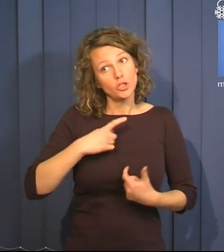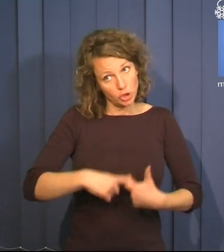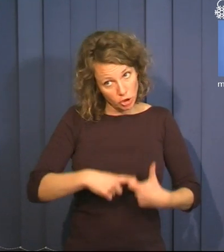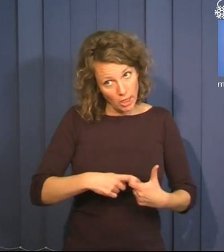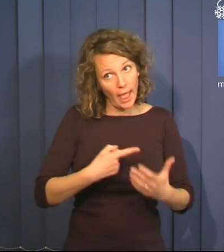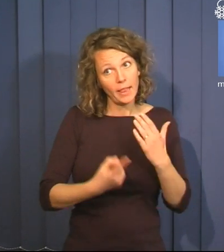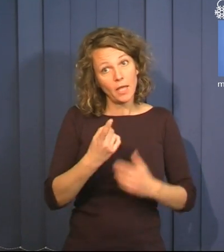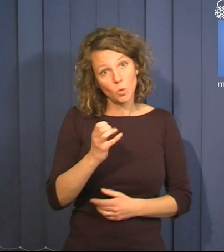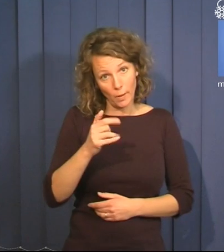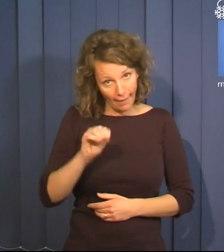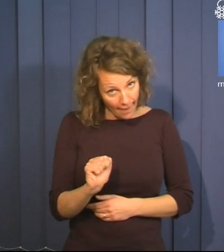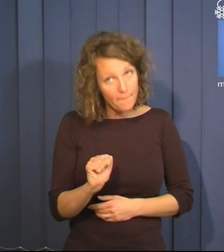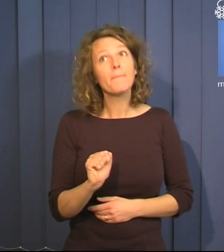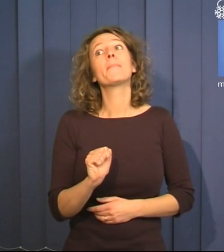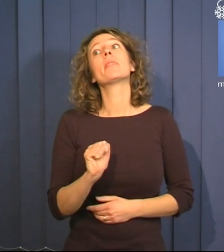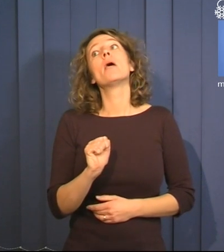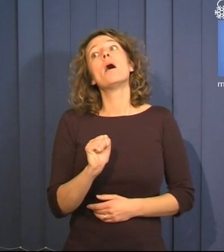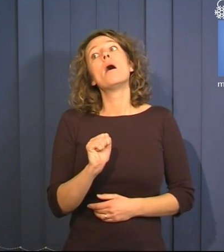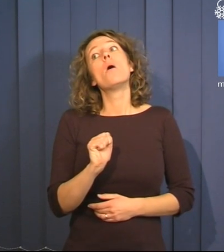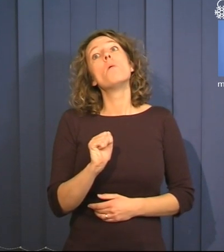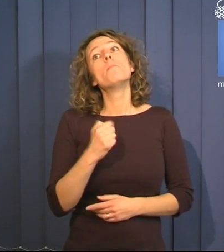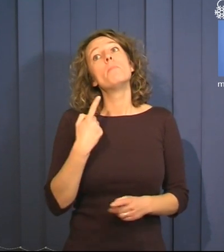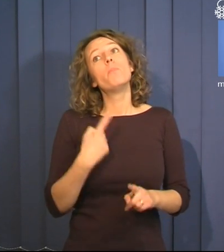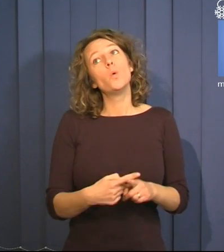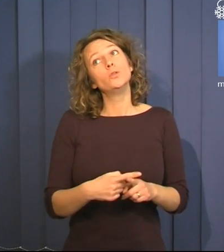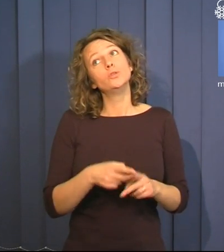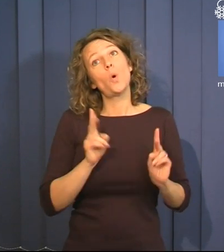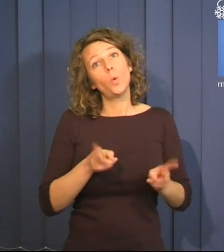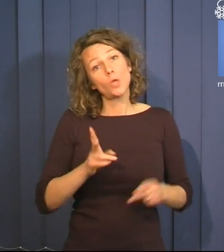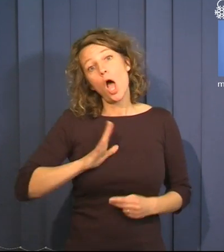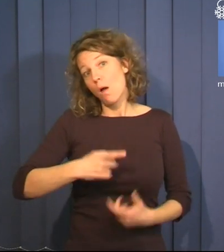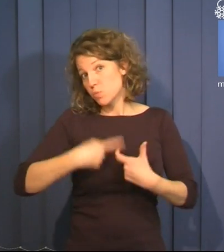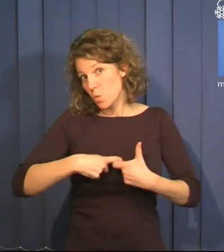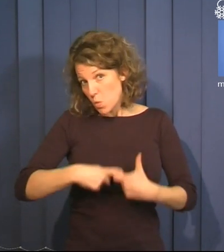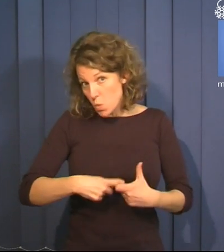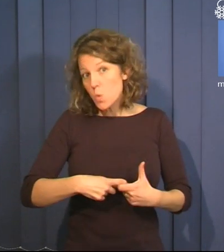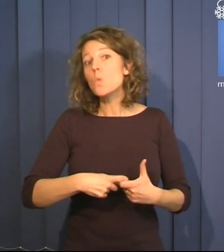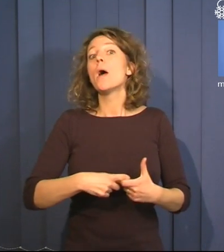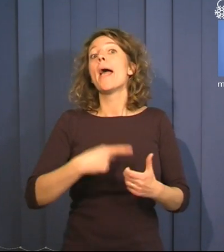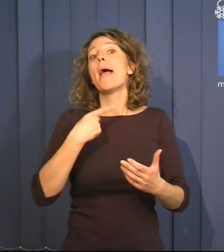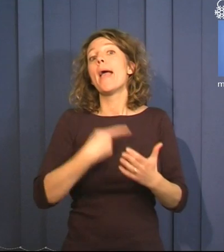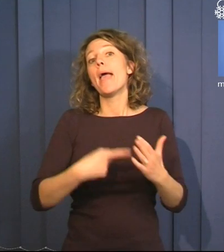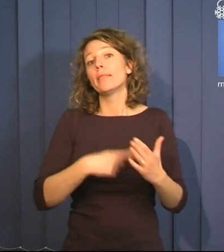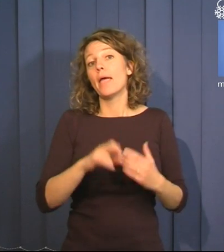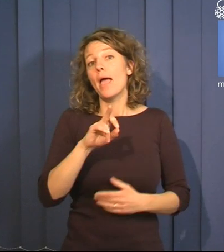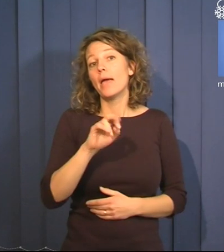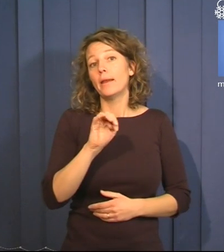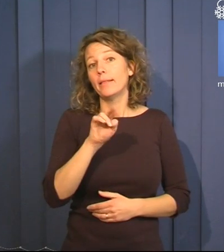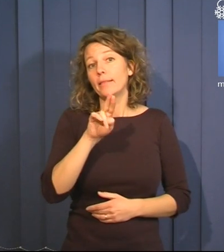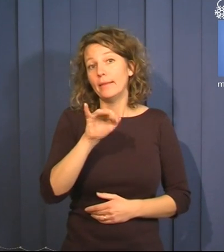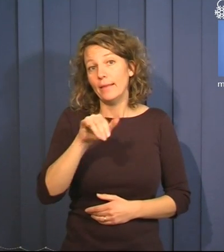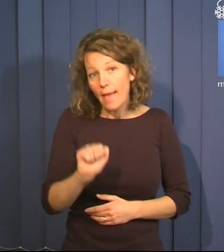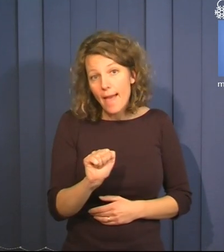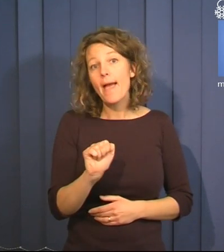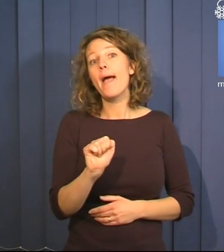Zoe. Och sen så har jag en bror som heter Rennie.